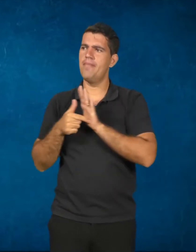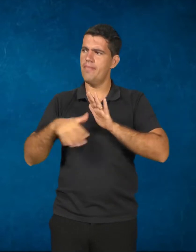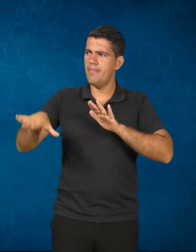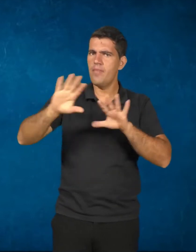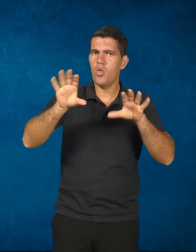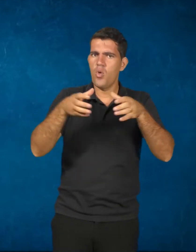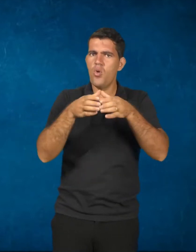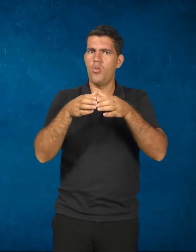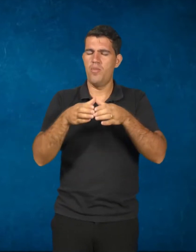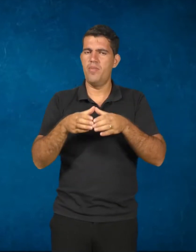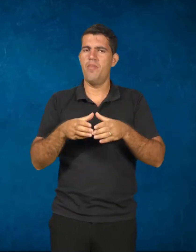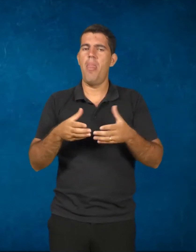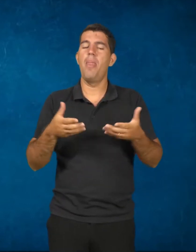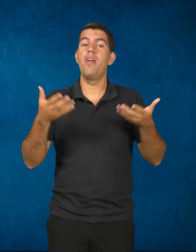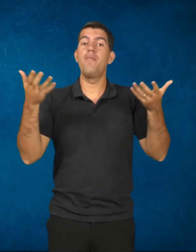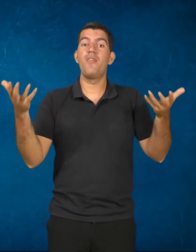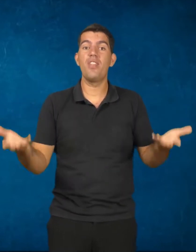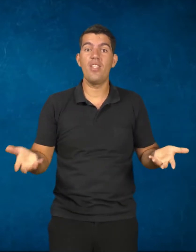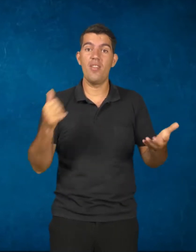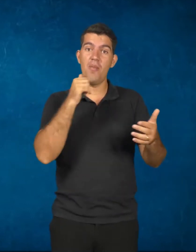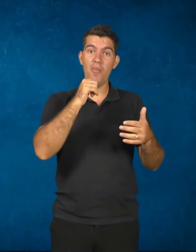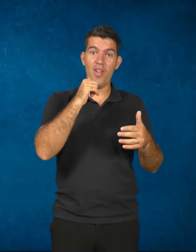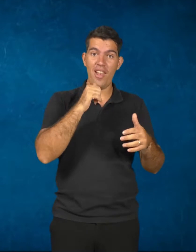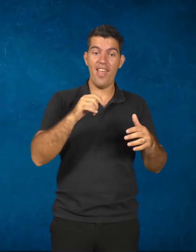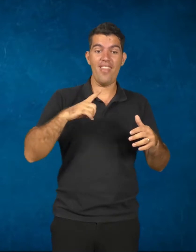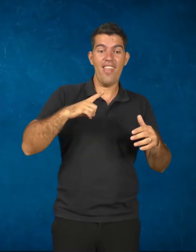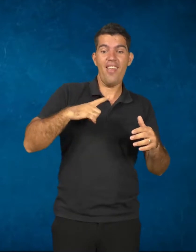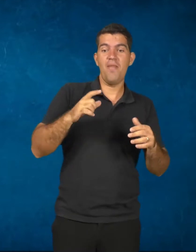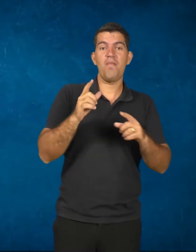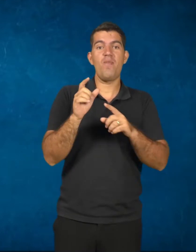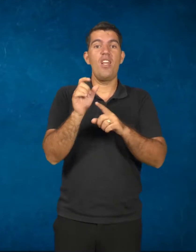E também ela se desenvolve ali nas suas relações sociais.